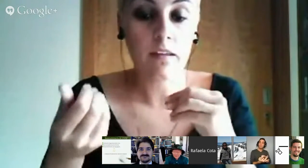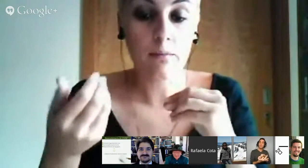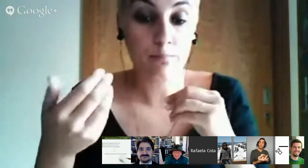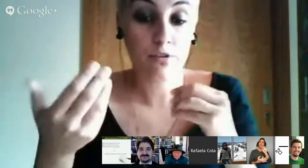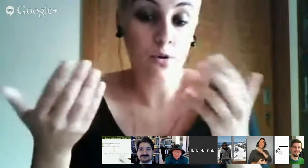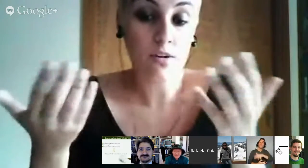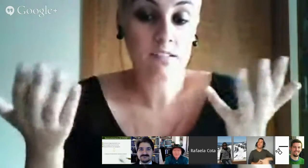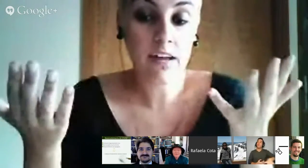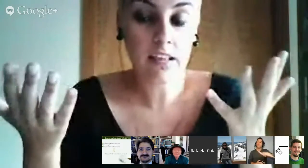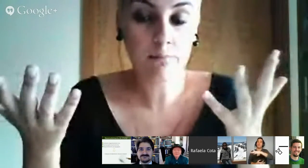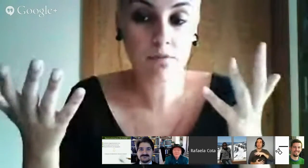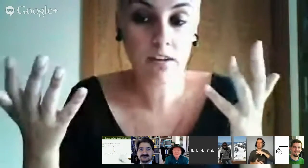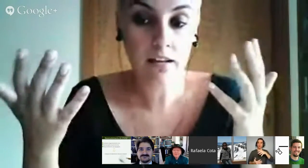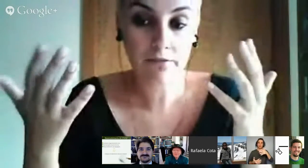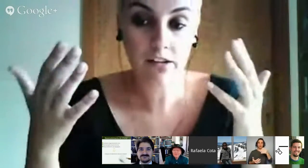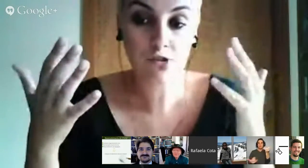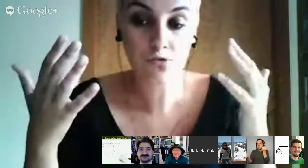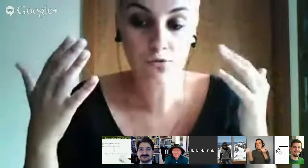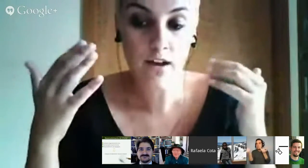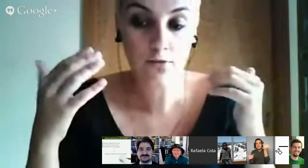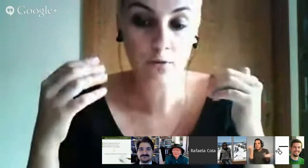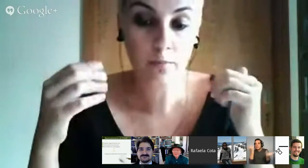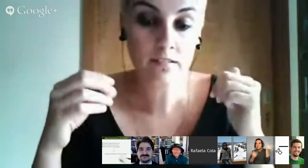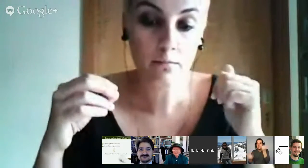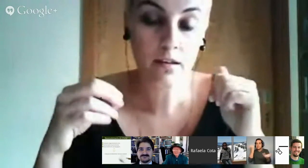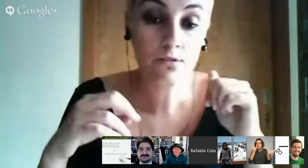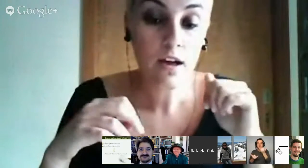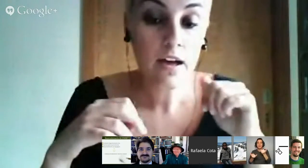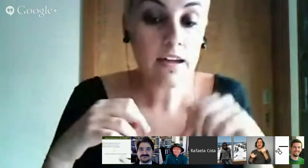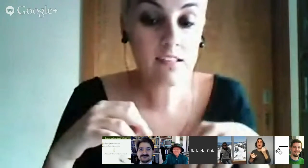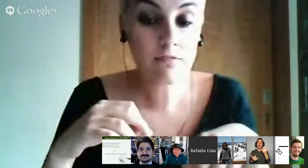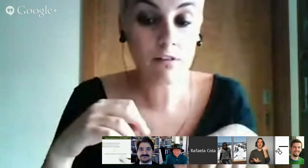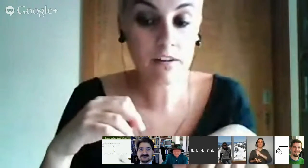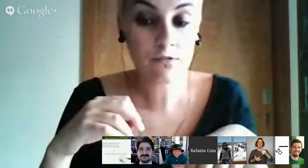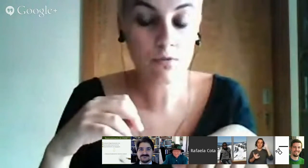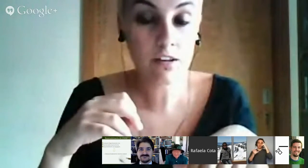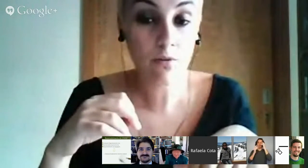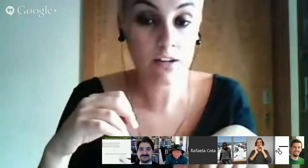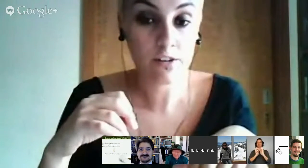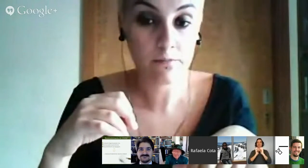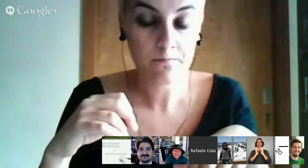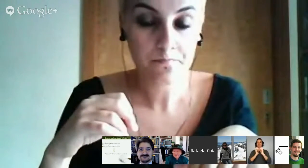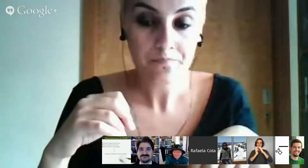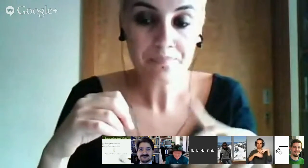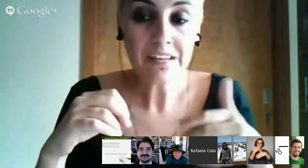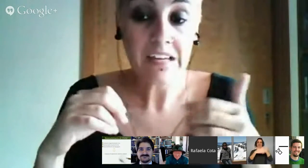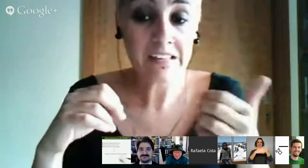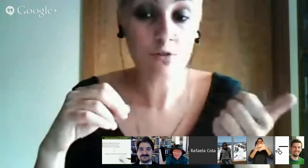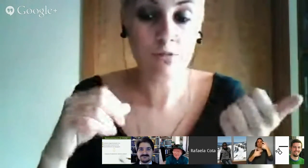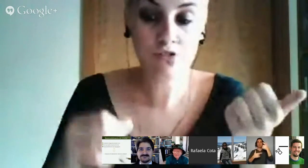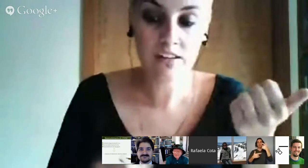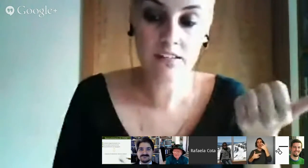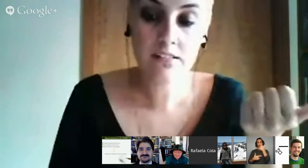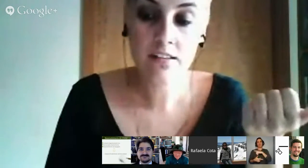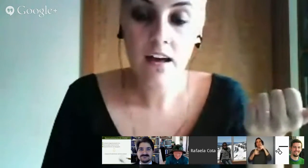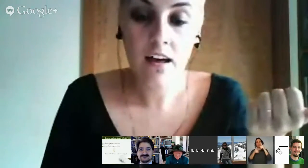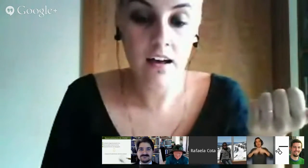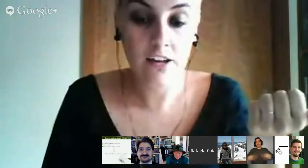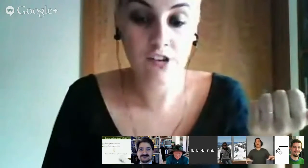Porque só assim é que ela poderá, de facto, estruturar o seu pensamento e desenvolver a sua linguagem. E, tal como eu já disse, as